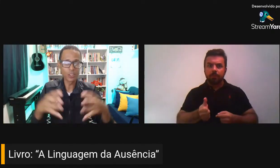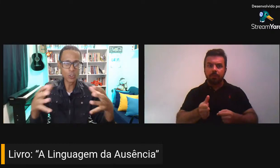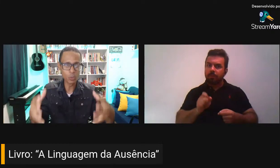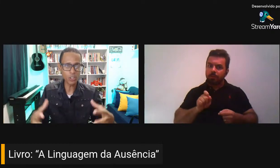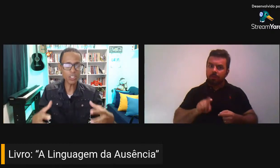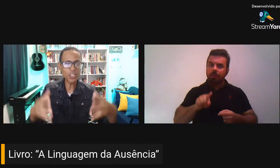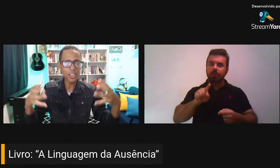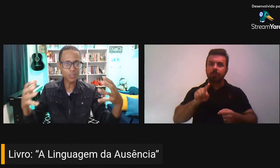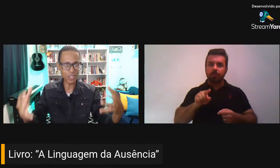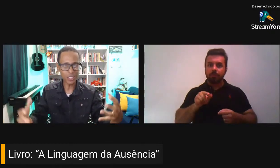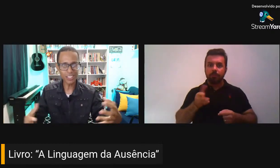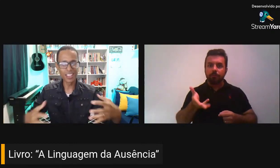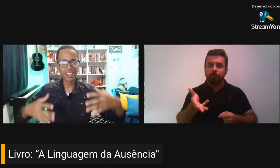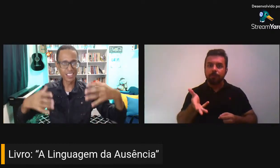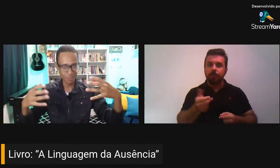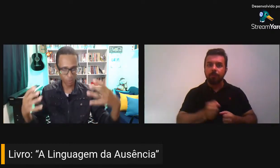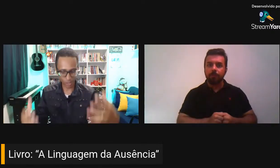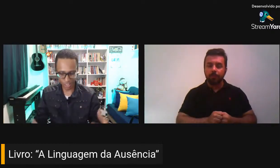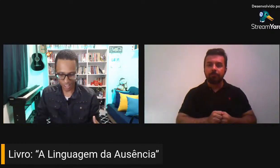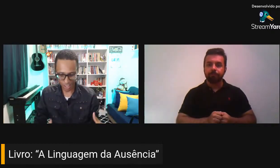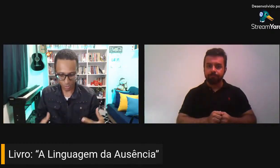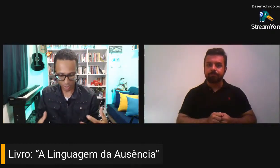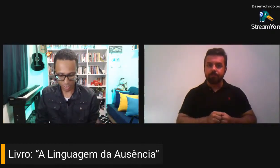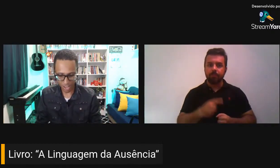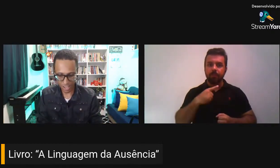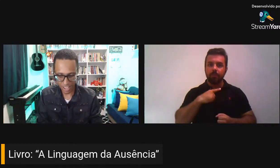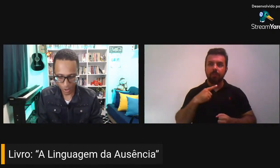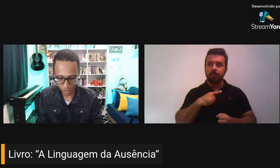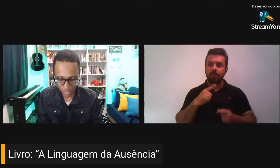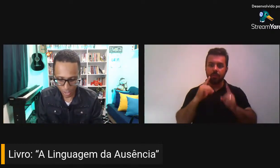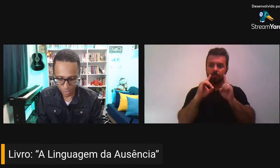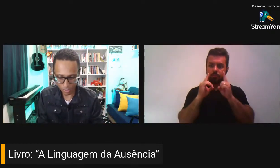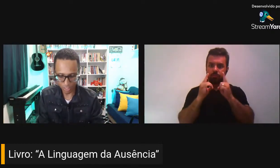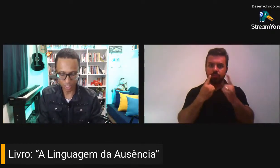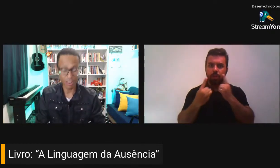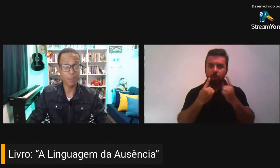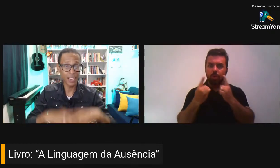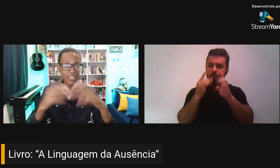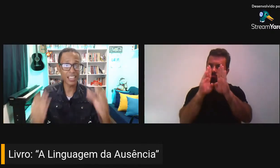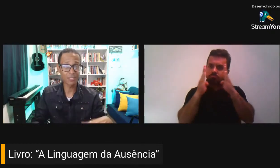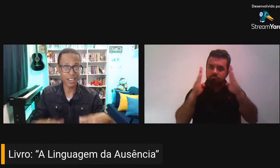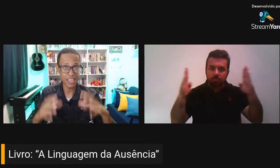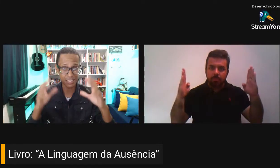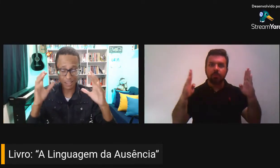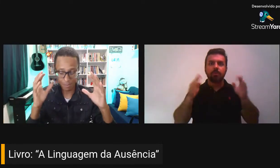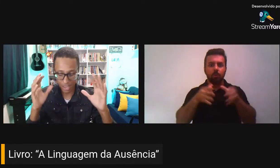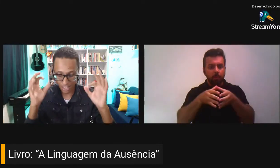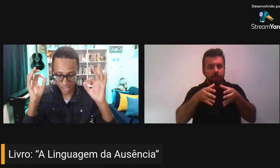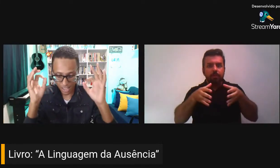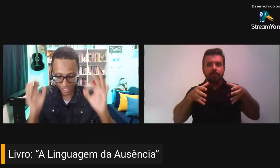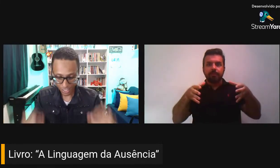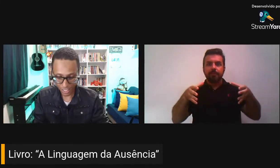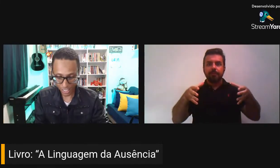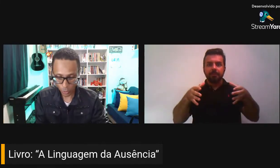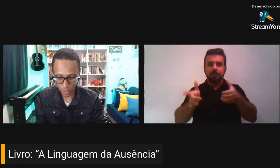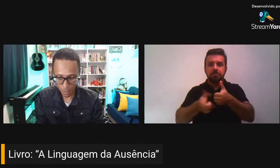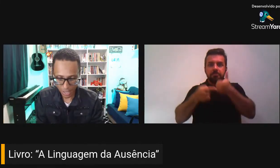gente vai aumentando o número de inscritos, né, porque você vai ganhar o livro, você não vai pagar nada, vai receber